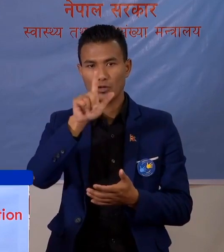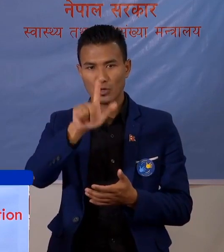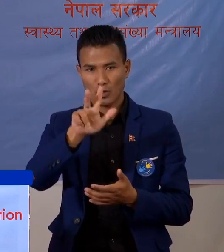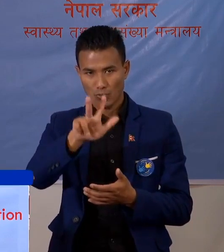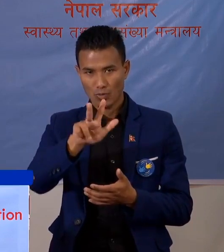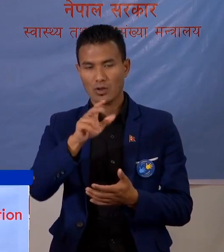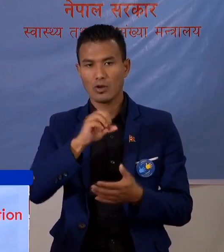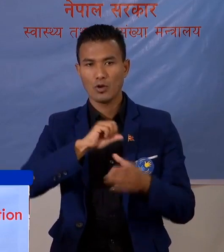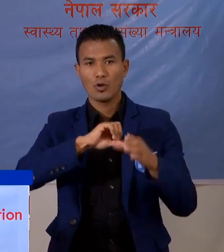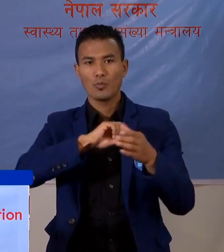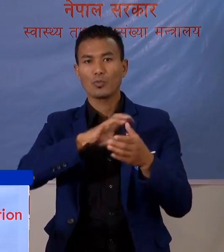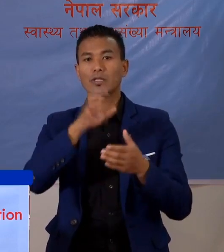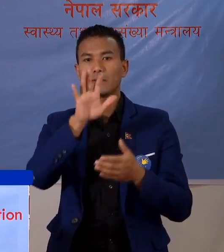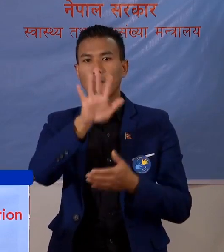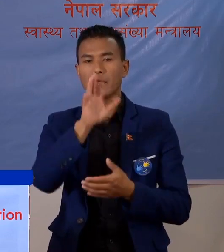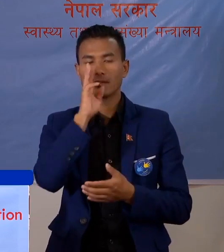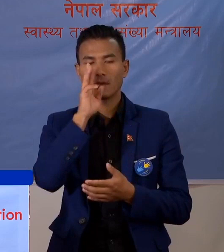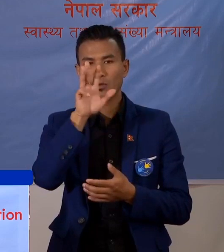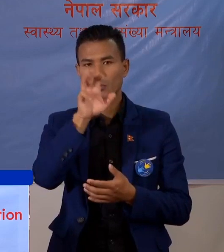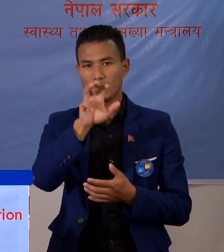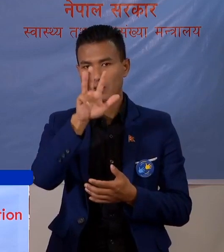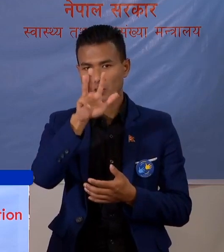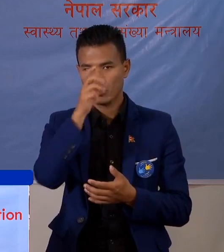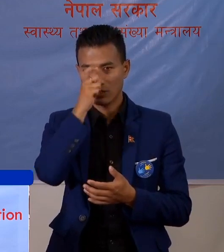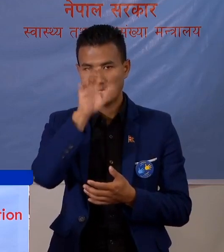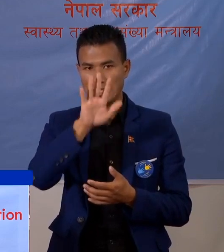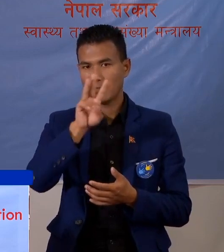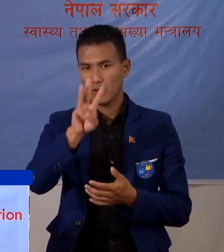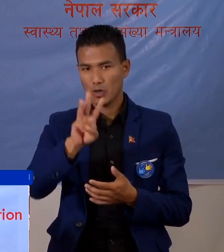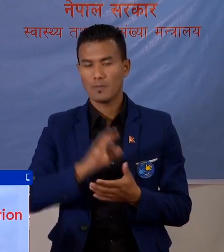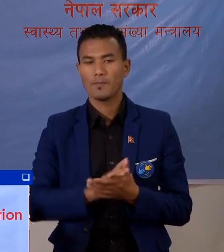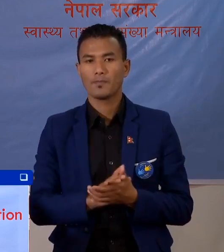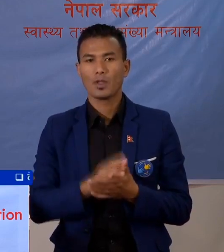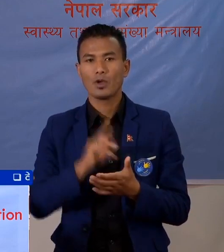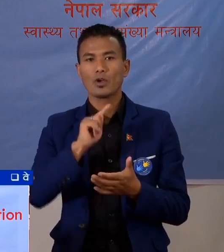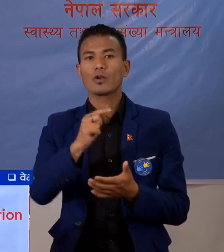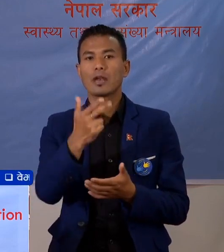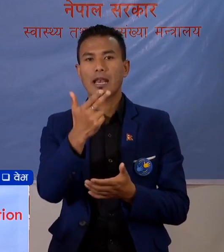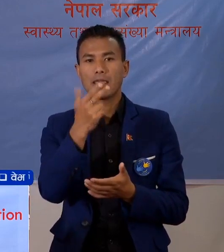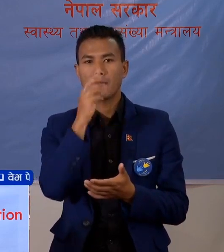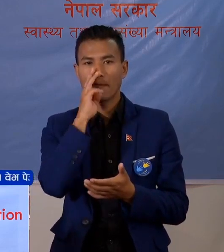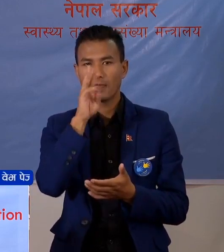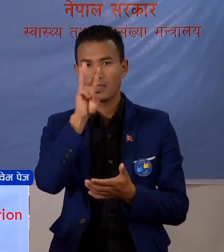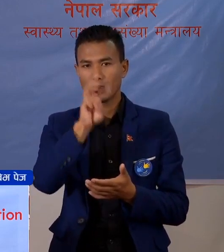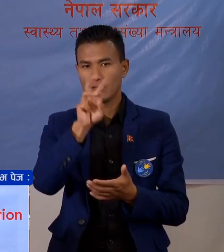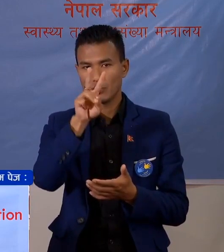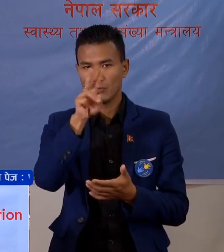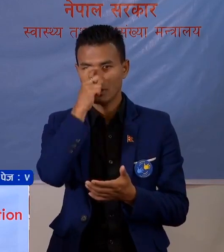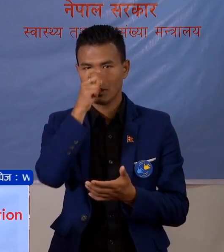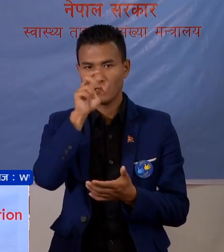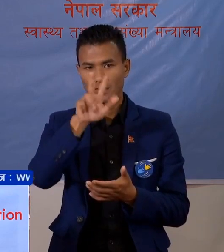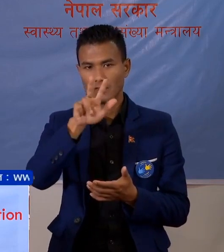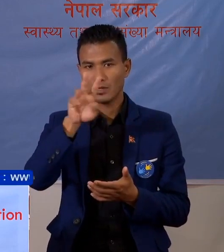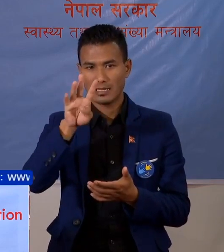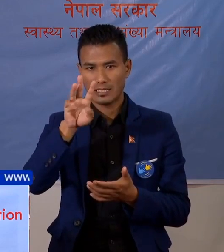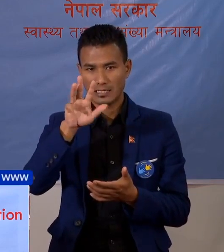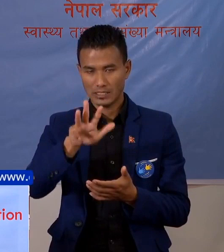तेसे गरी प्रदेश नमर पांच मां 9,913, कॉर्णाली प्रदेश मां 3,289,